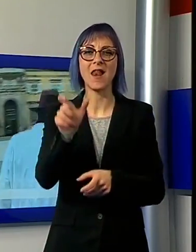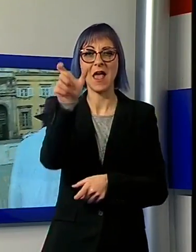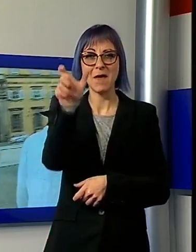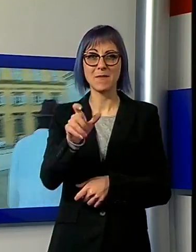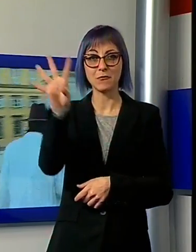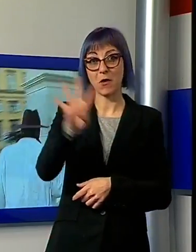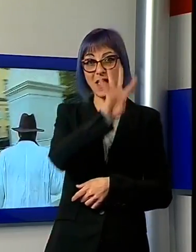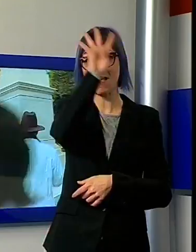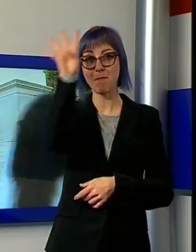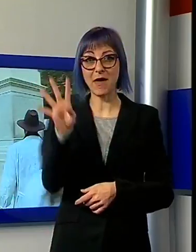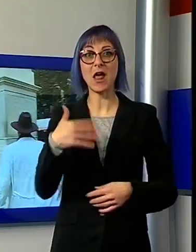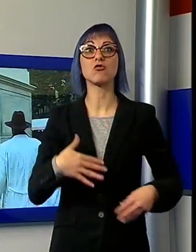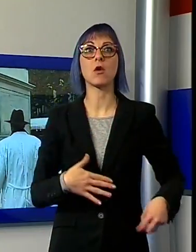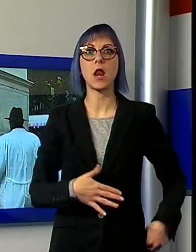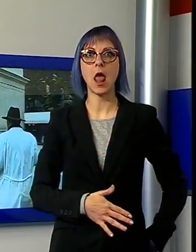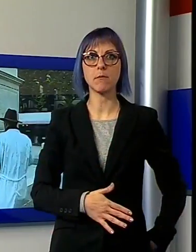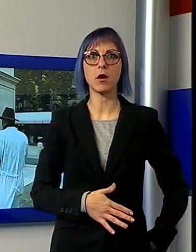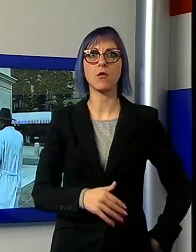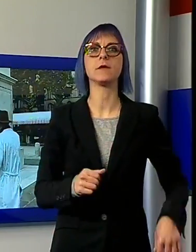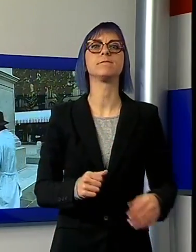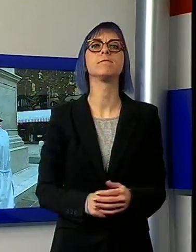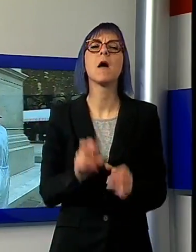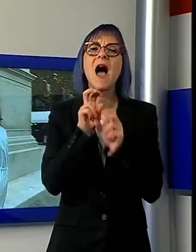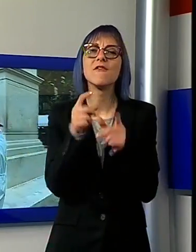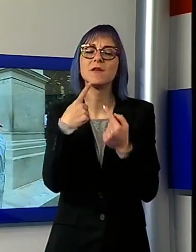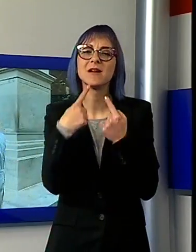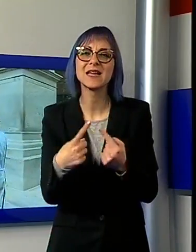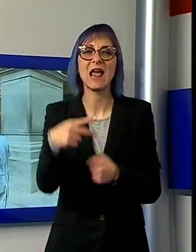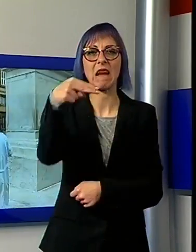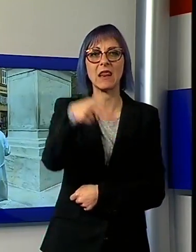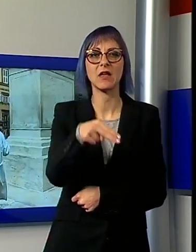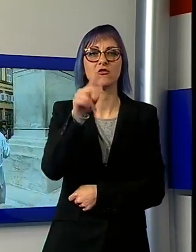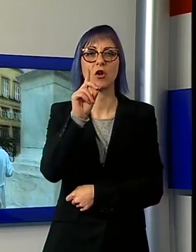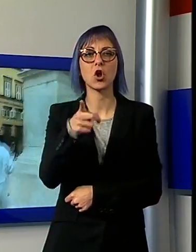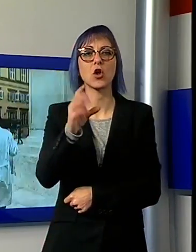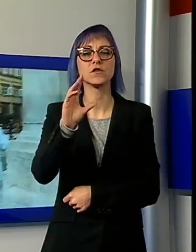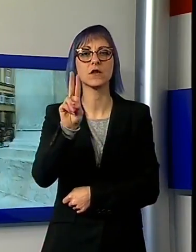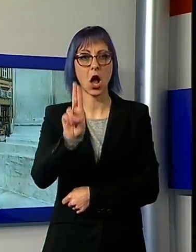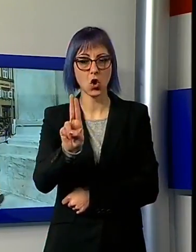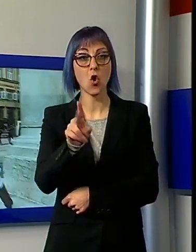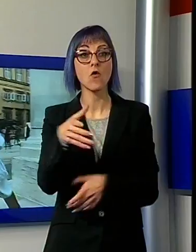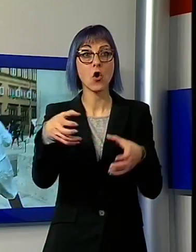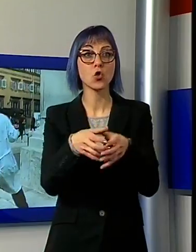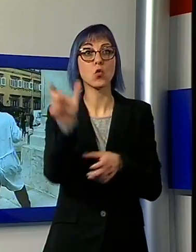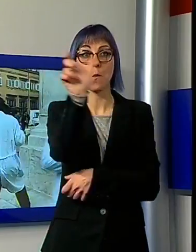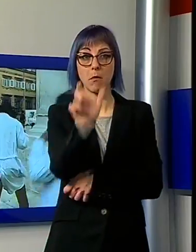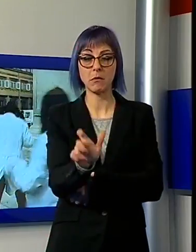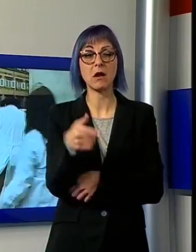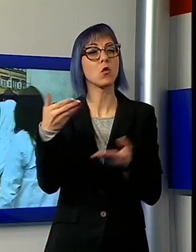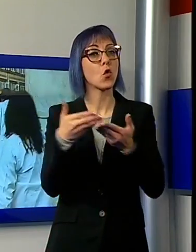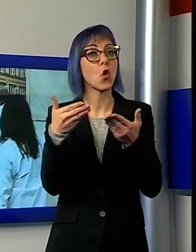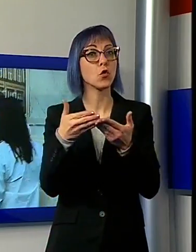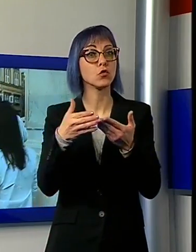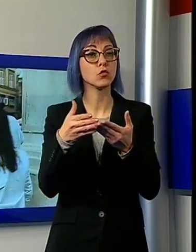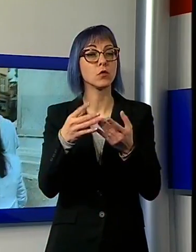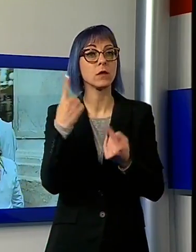Napoleone Bonaparte. Questo è quanto affermato dal National Ghost Uncover, gruppo italiano di studiosi del paranormale con